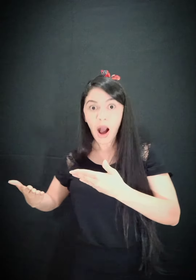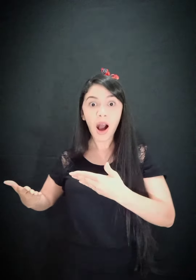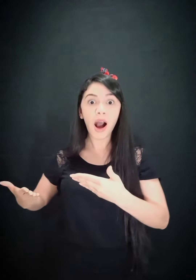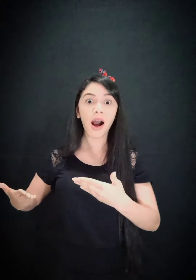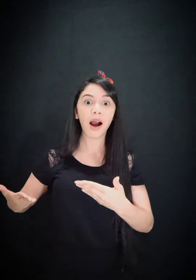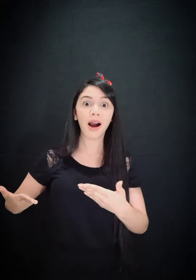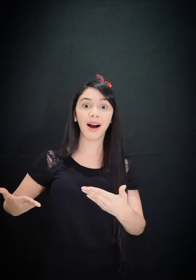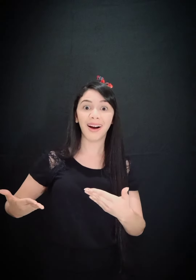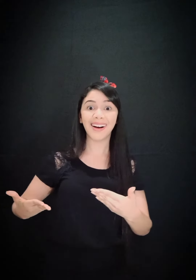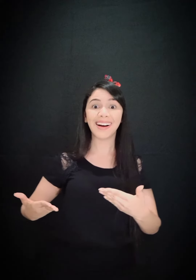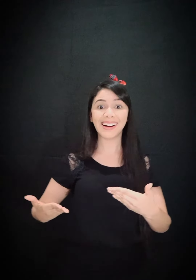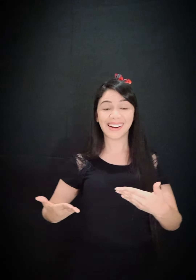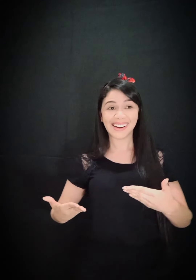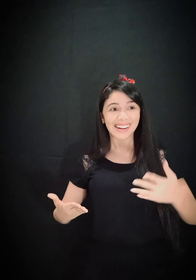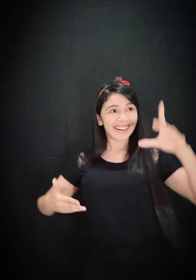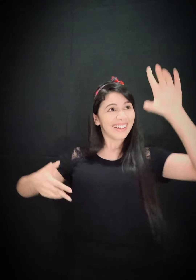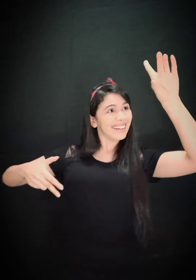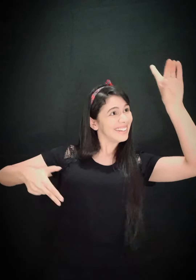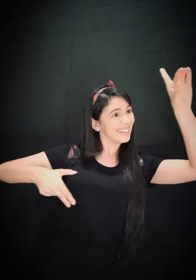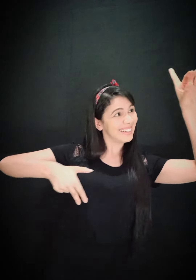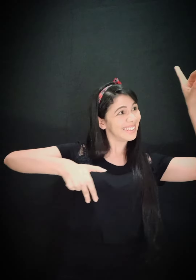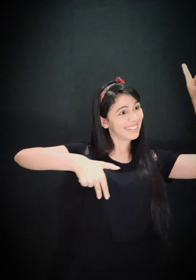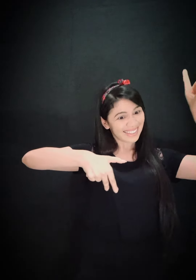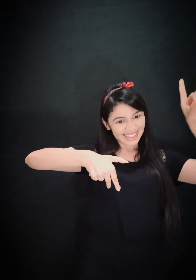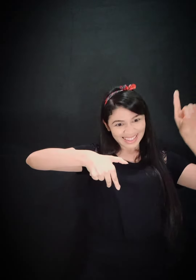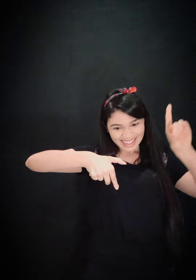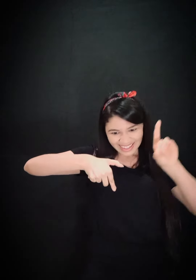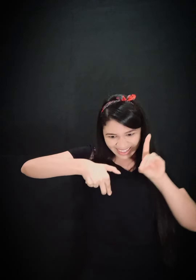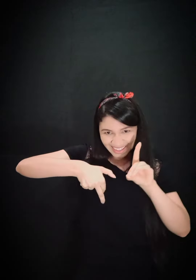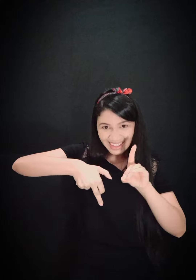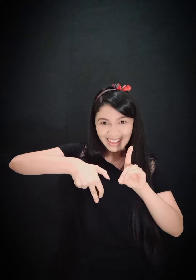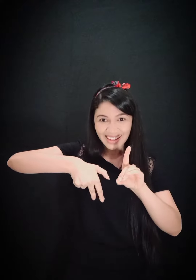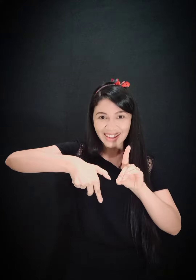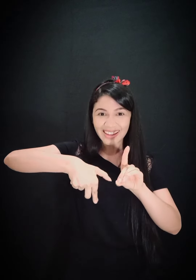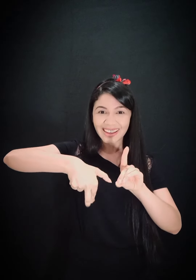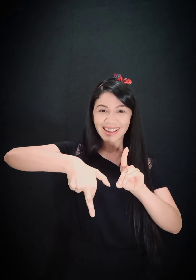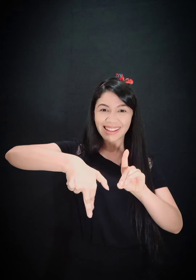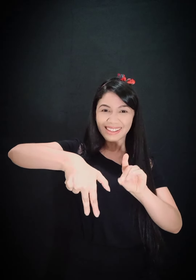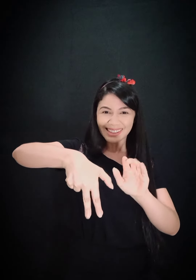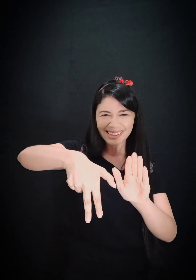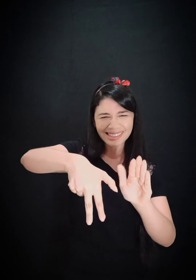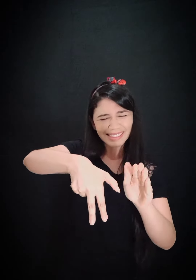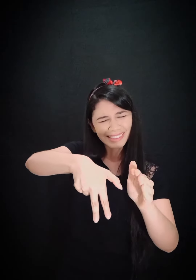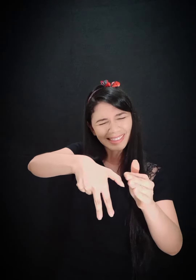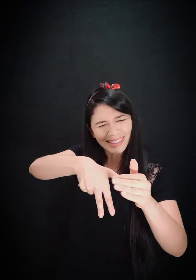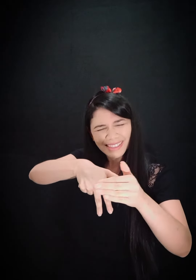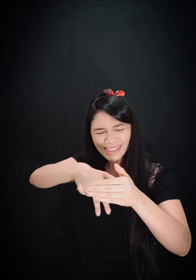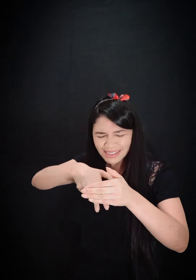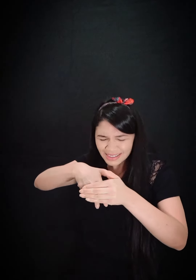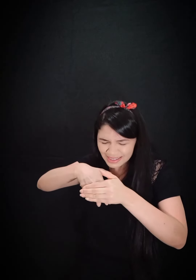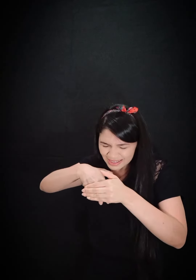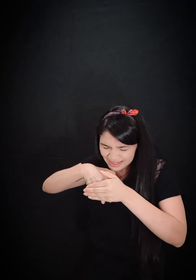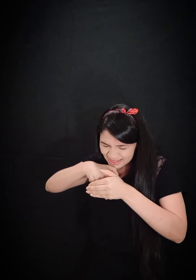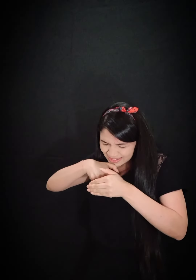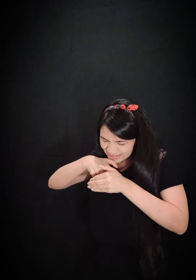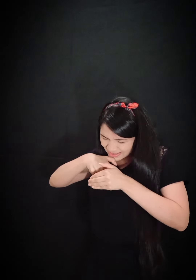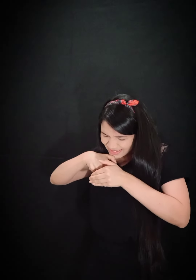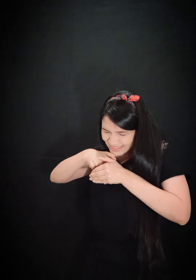O Criador te esconderá em